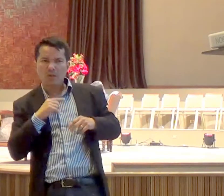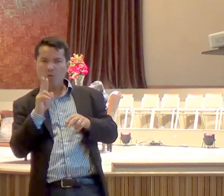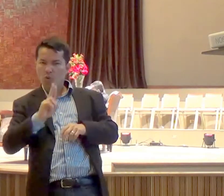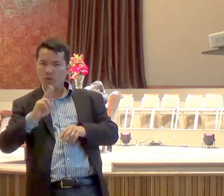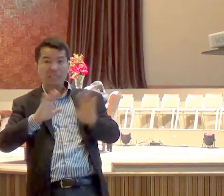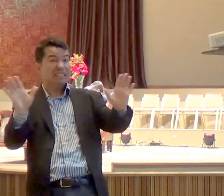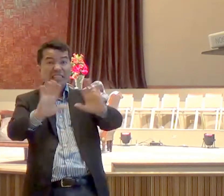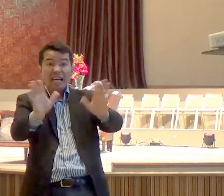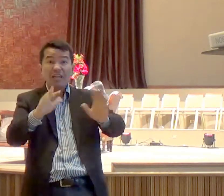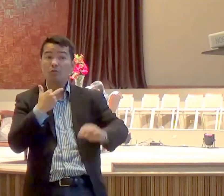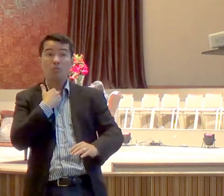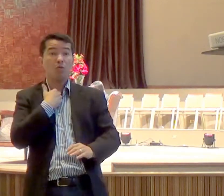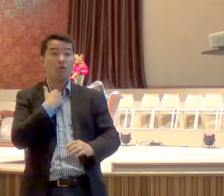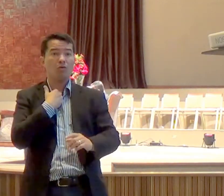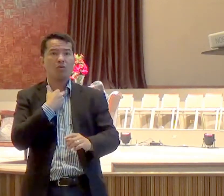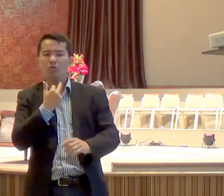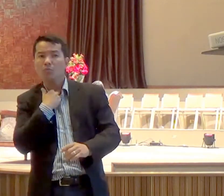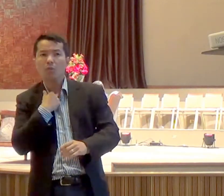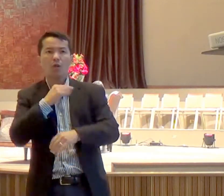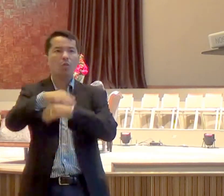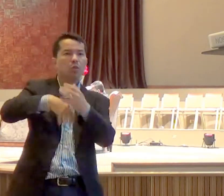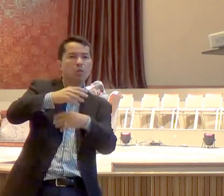ser misturado, com festas pagãs,